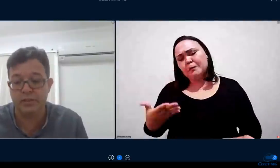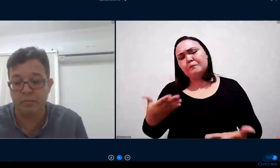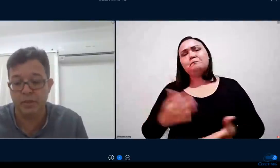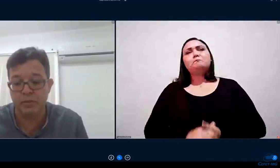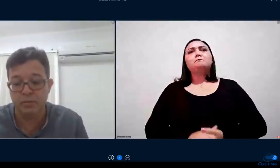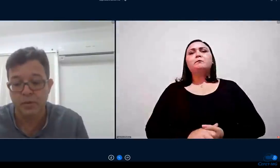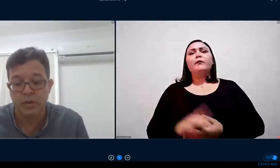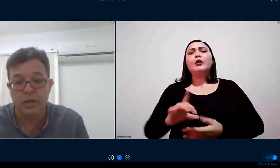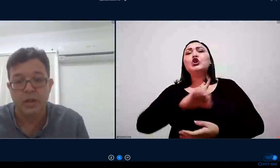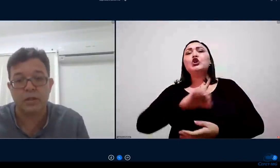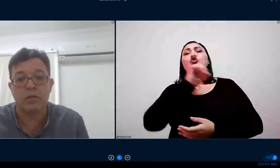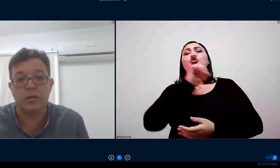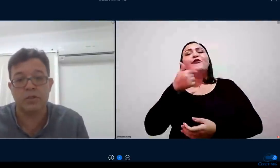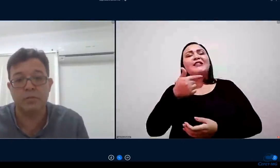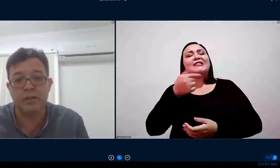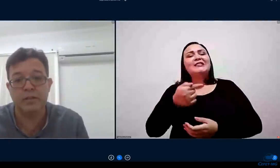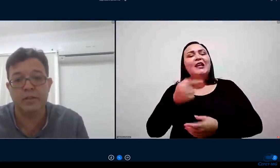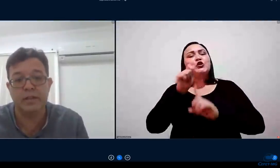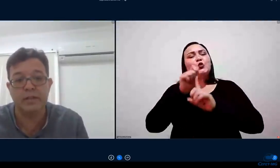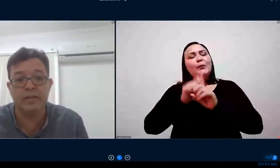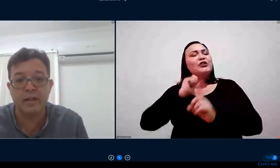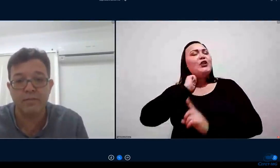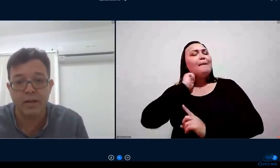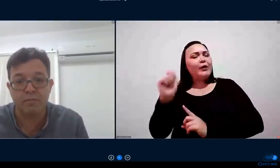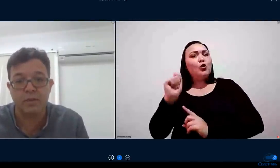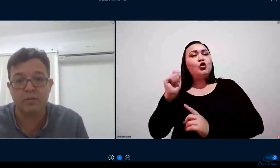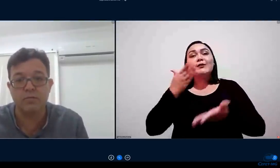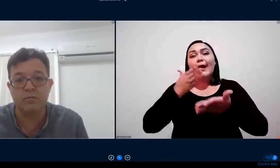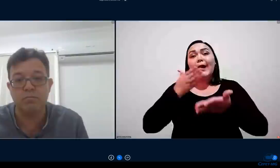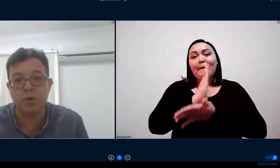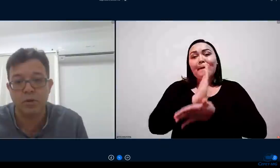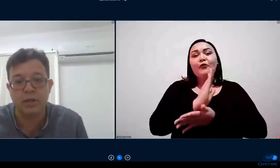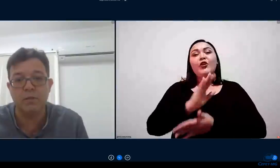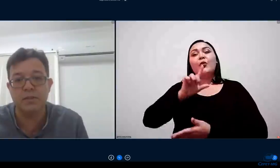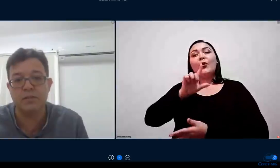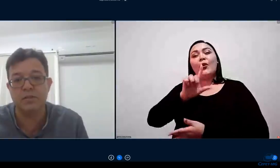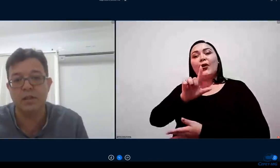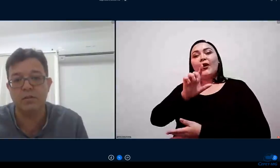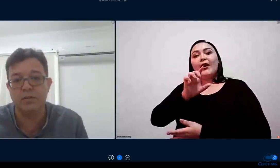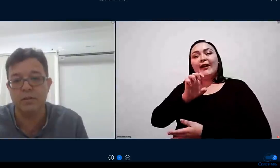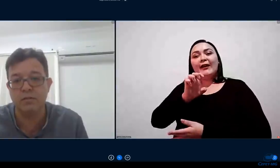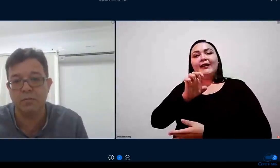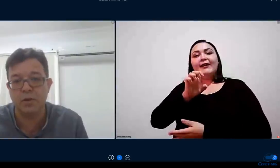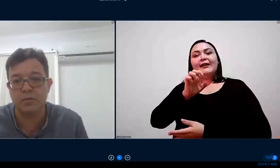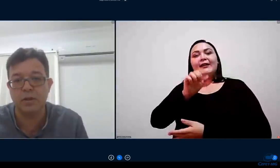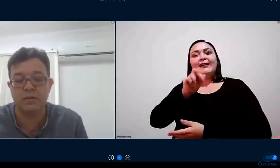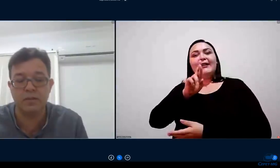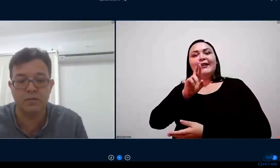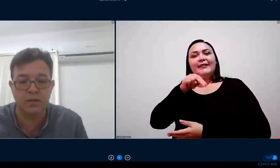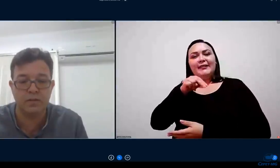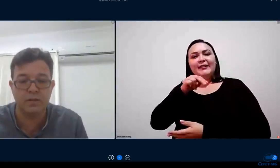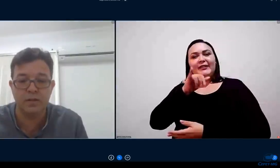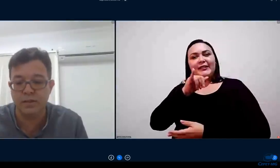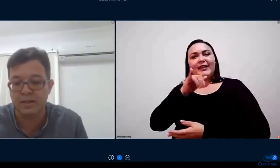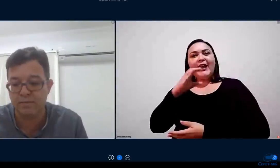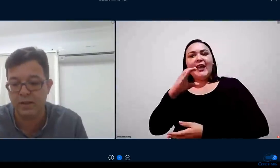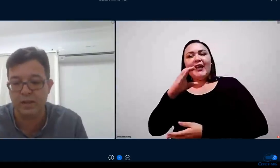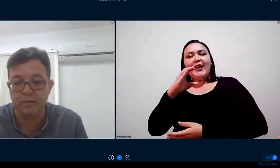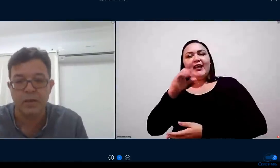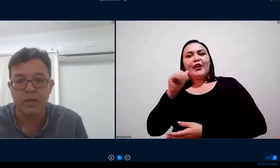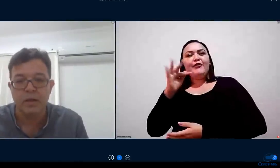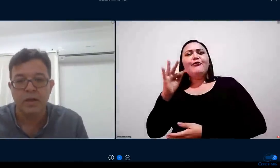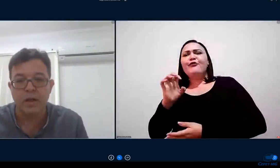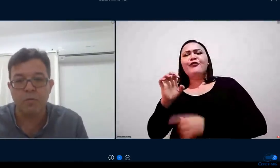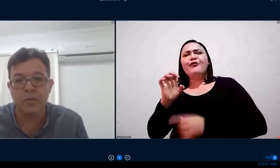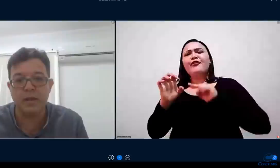dia 27 de abril aquilo que eu chamei de Learning Café que é um programa emergencial de ensino remoto o significa esse Learning